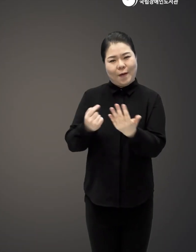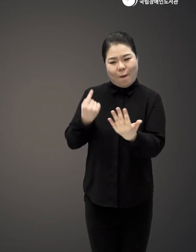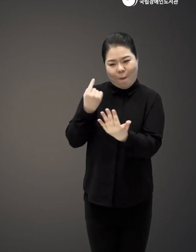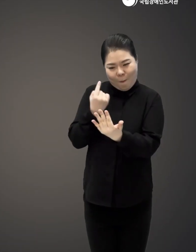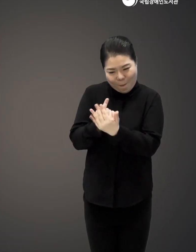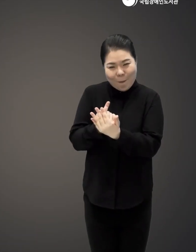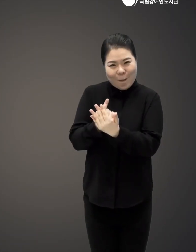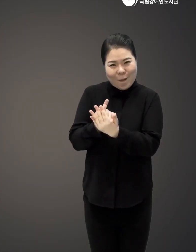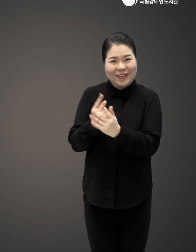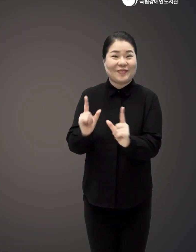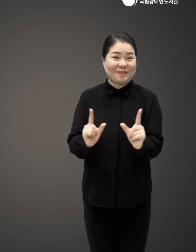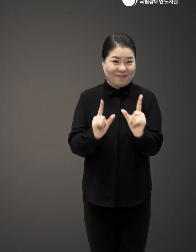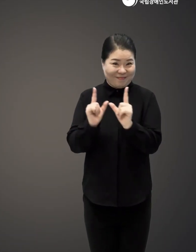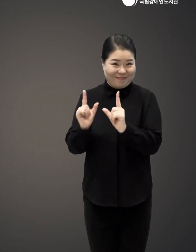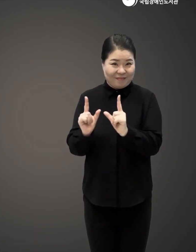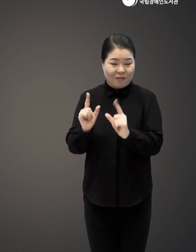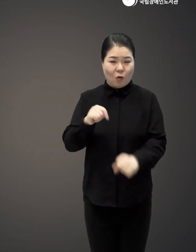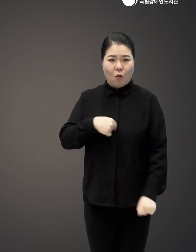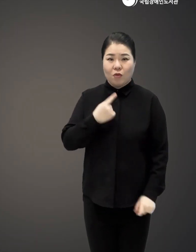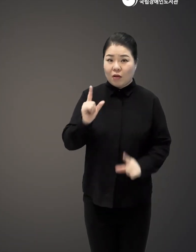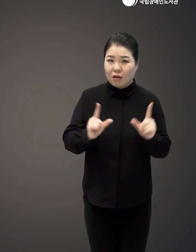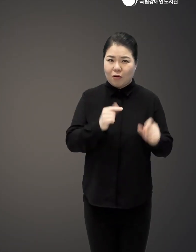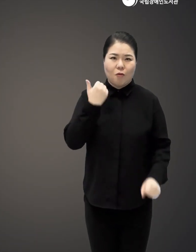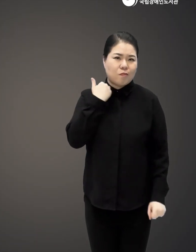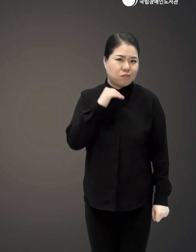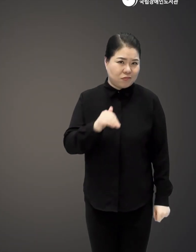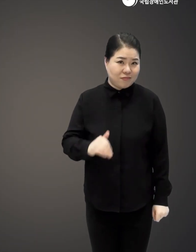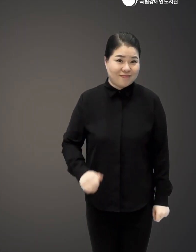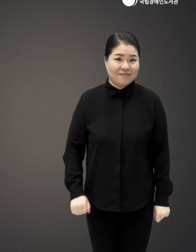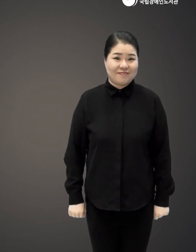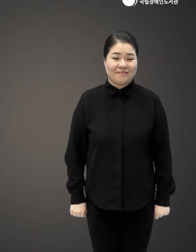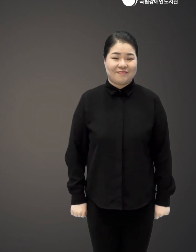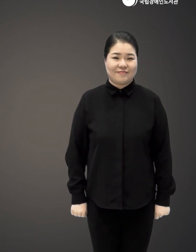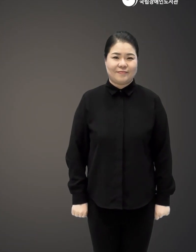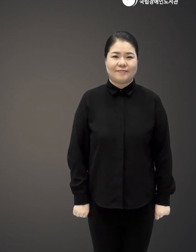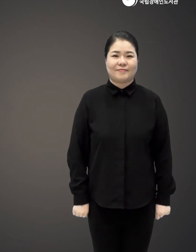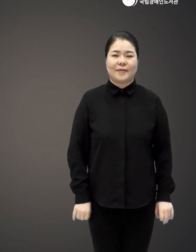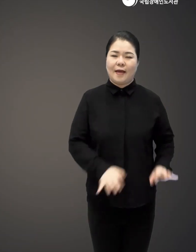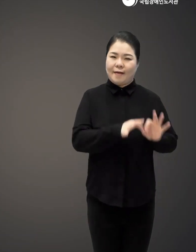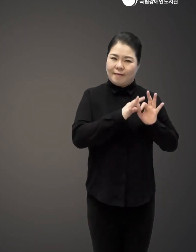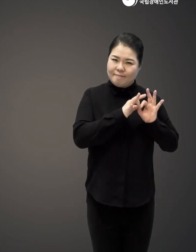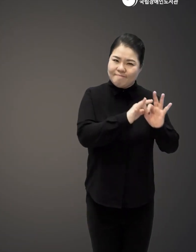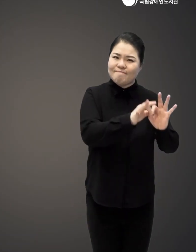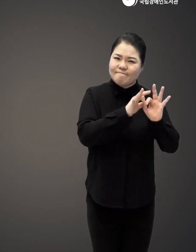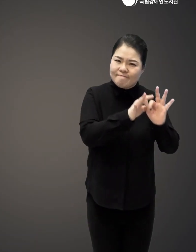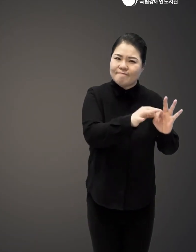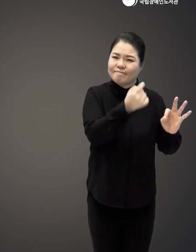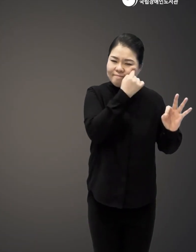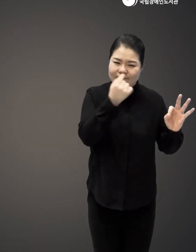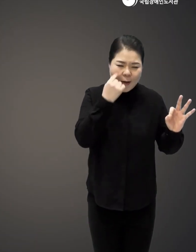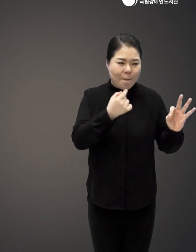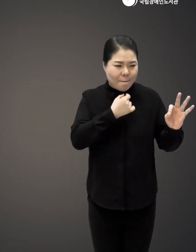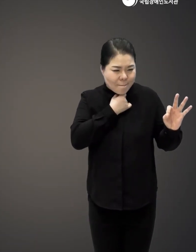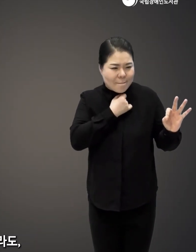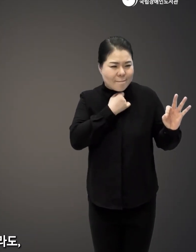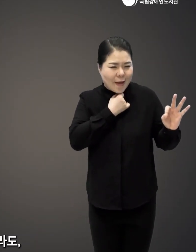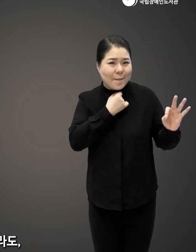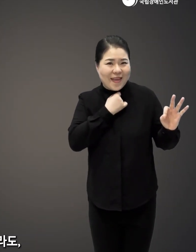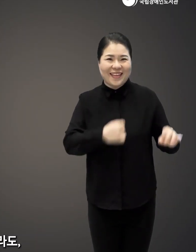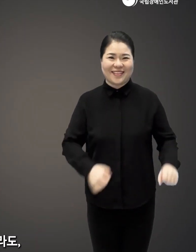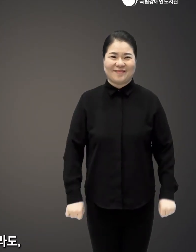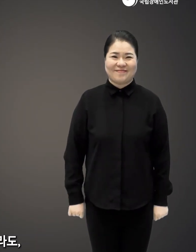하잖아요 혼자서는 살 수 없다는 말입니다 끊임없이 확인을 하고 확인을 받고 싶어 합니다